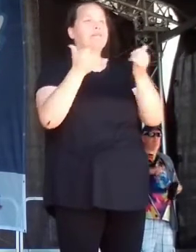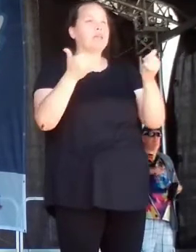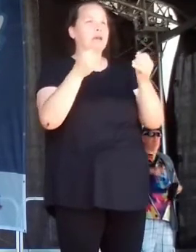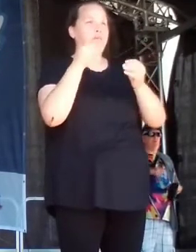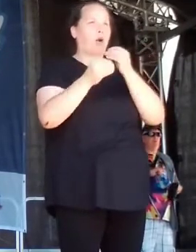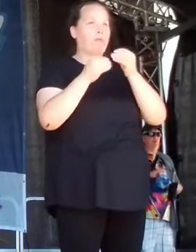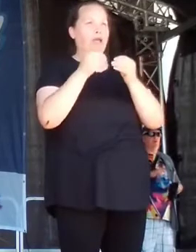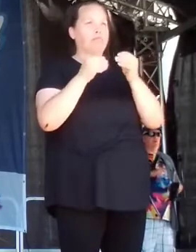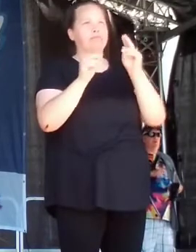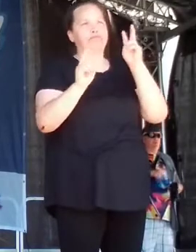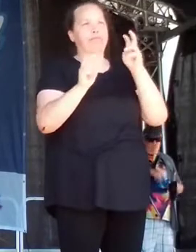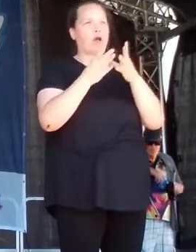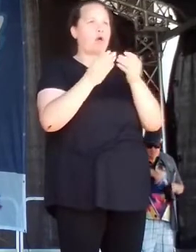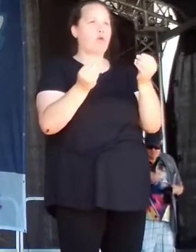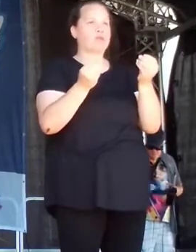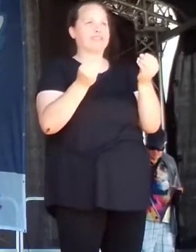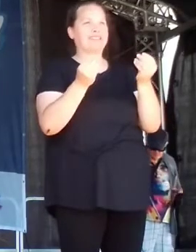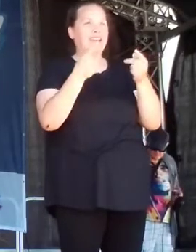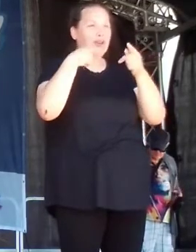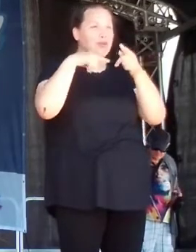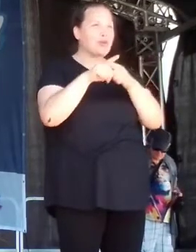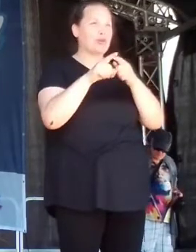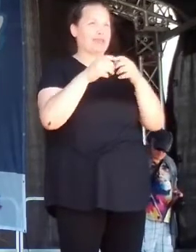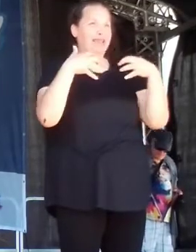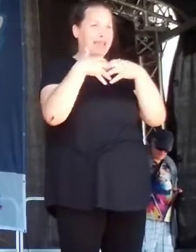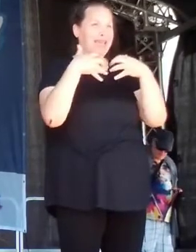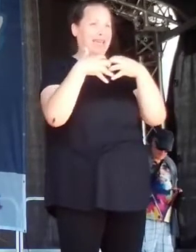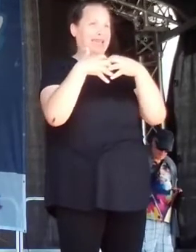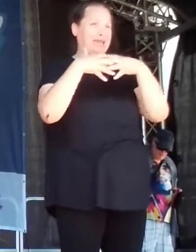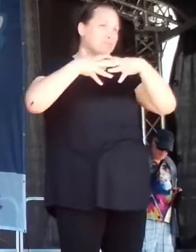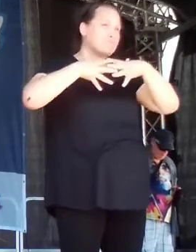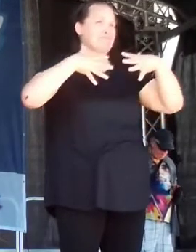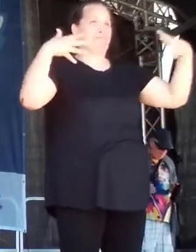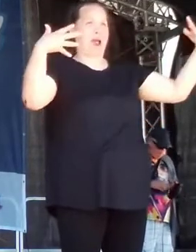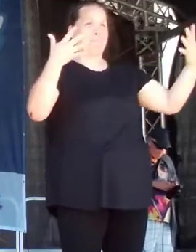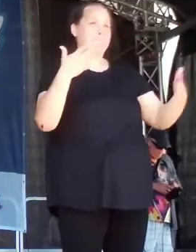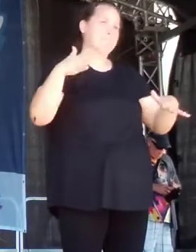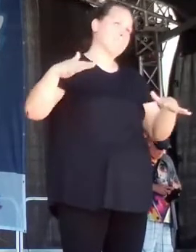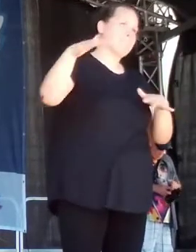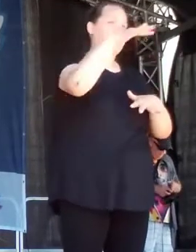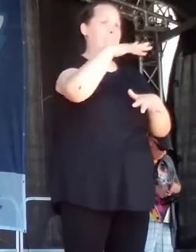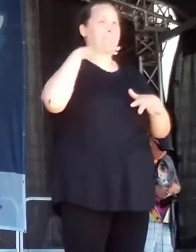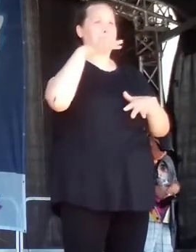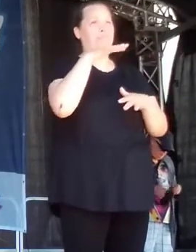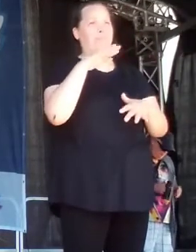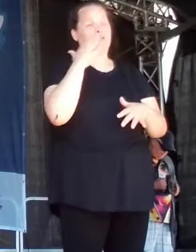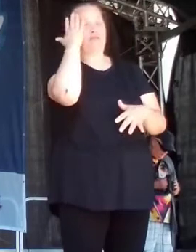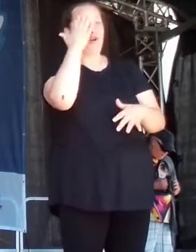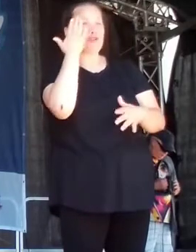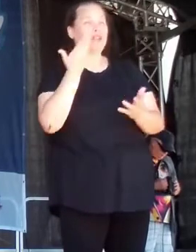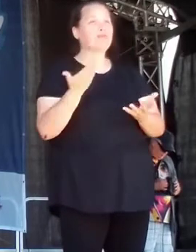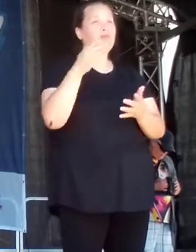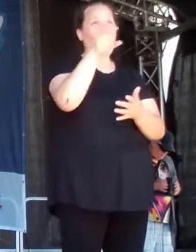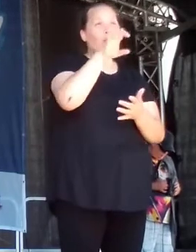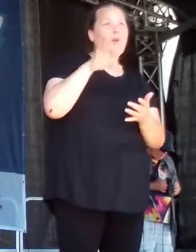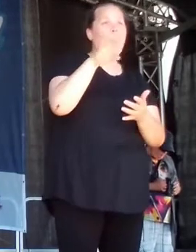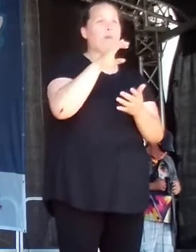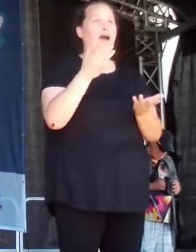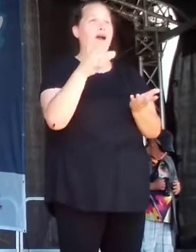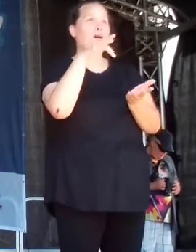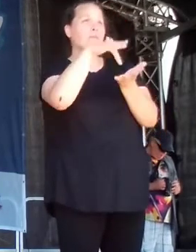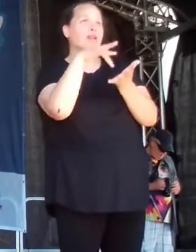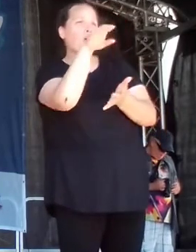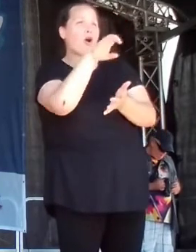möglichst weit nach Westen. Hier sind Produktionskapazitäten in Europa, in Westeuropa, in Mitteleuropa. Also, meiner Meinung